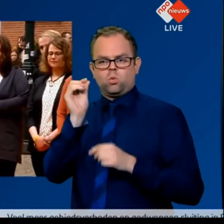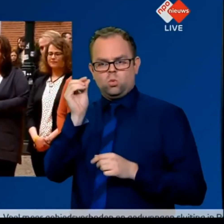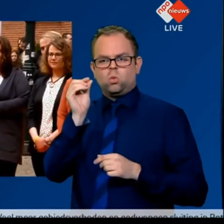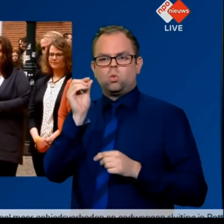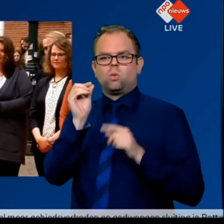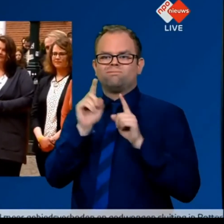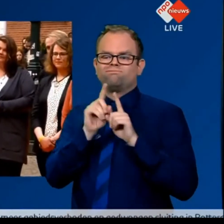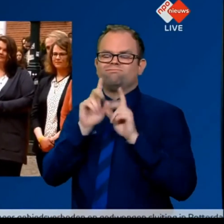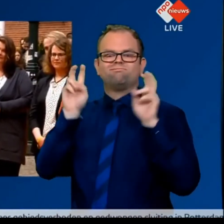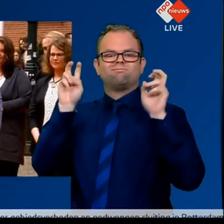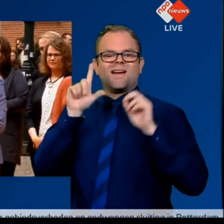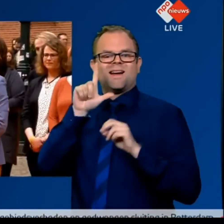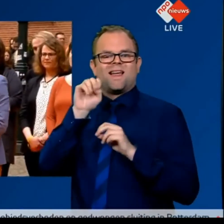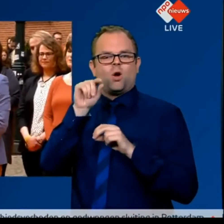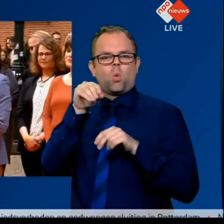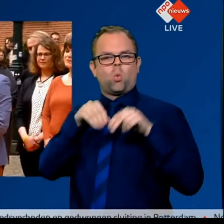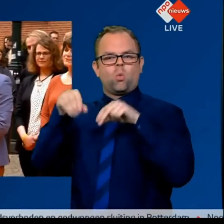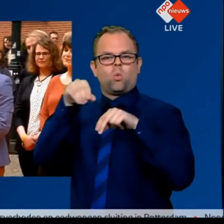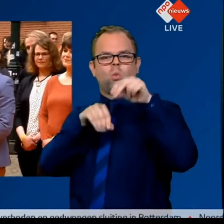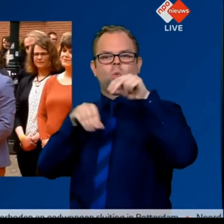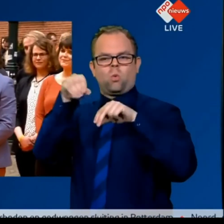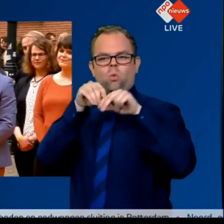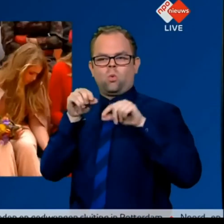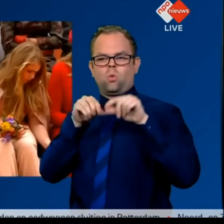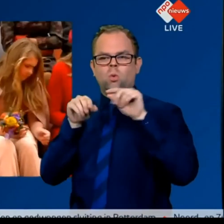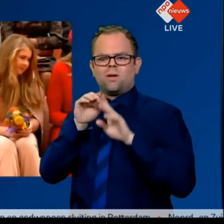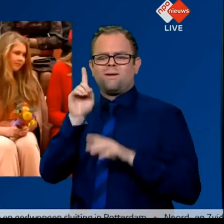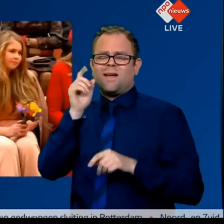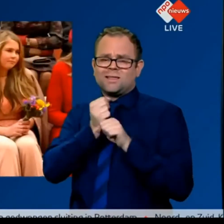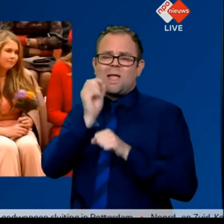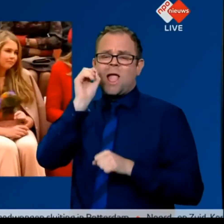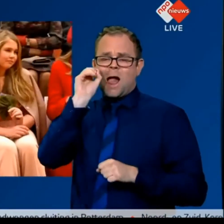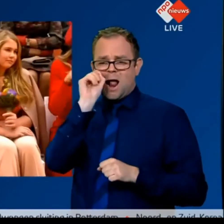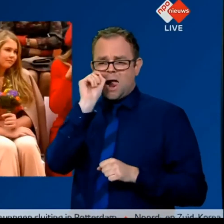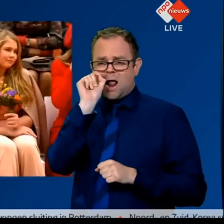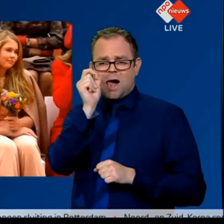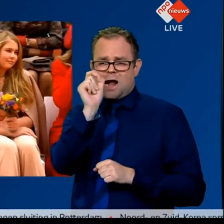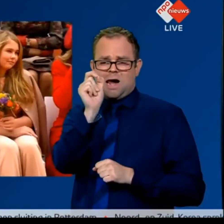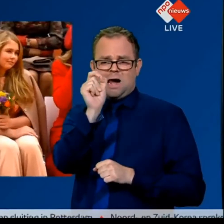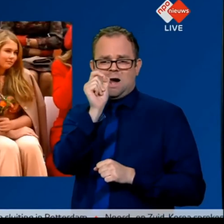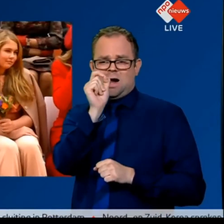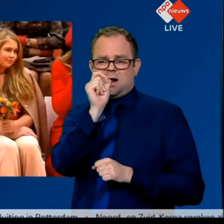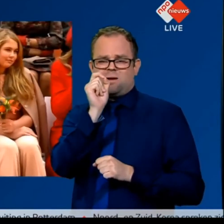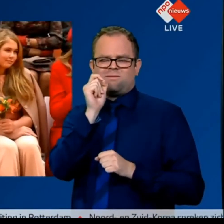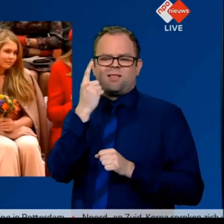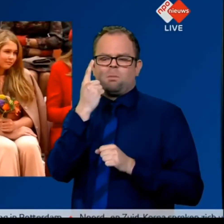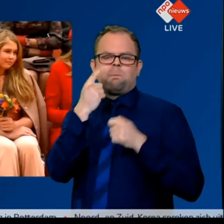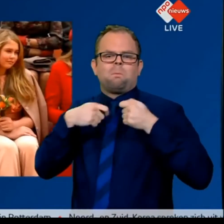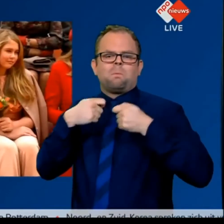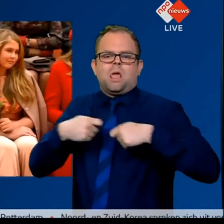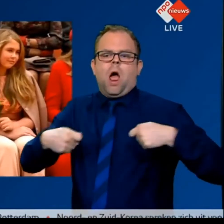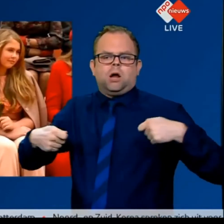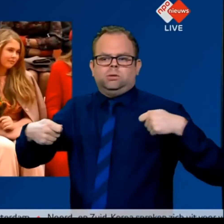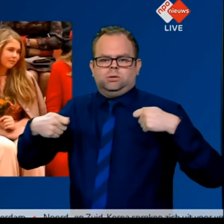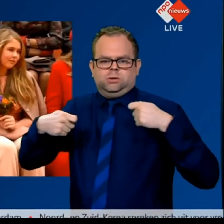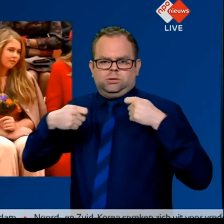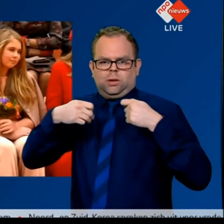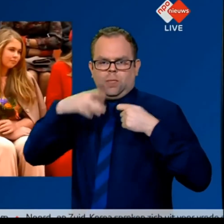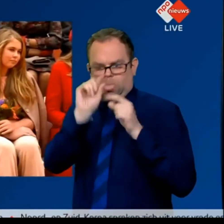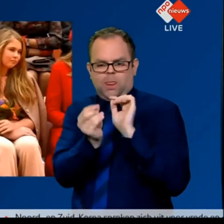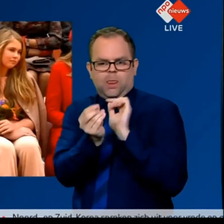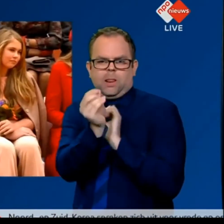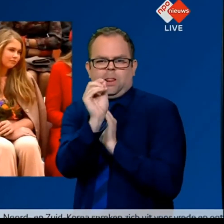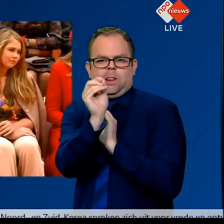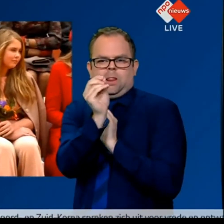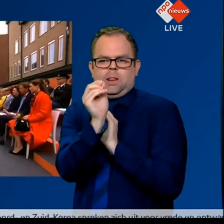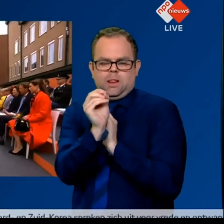klein. Wel een miljardste van een meter. En als wij nu deze legoblokjes op de goede manier samenstellen en samen smelten,